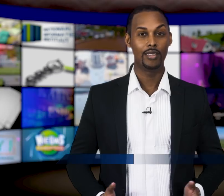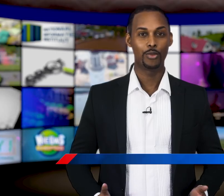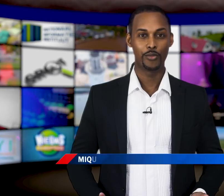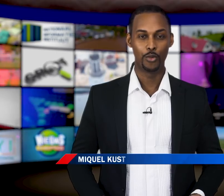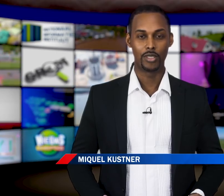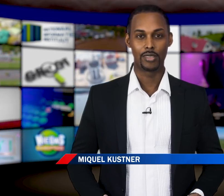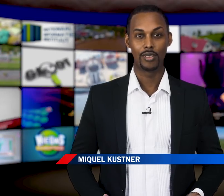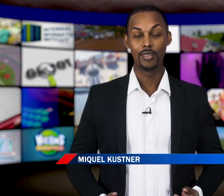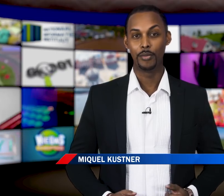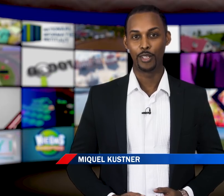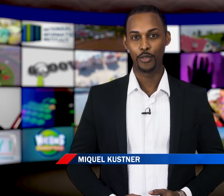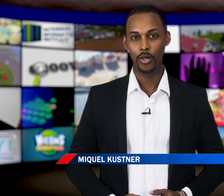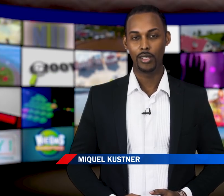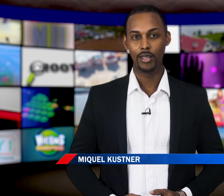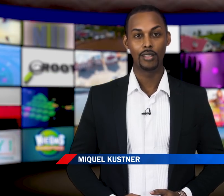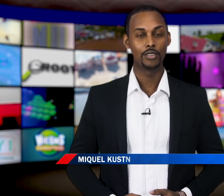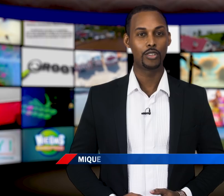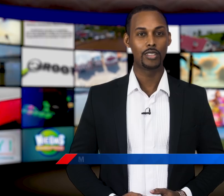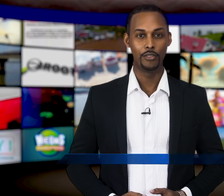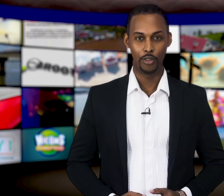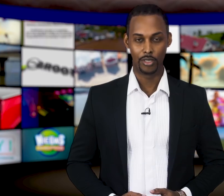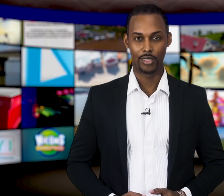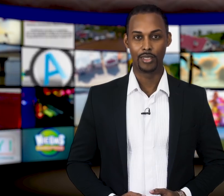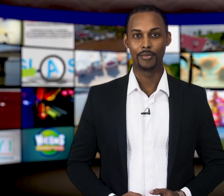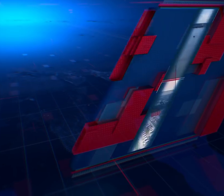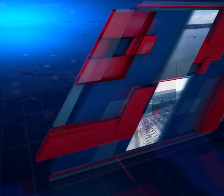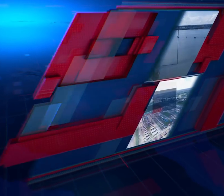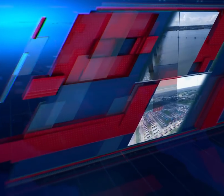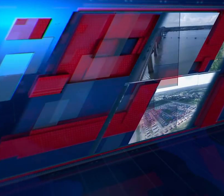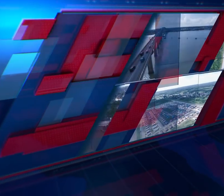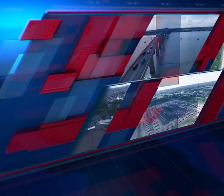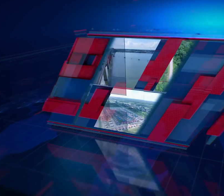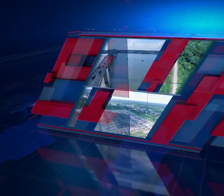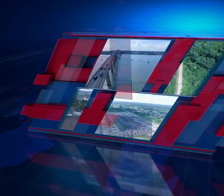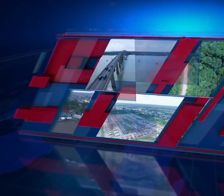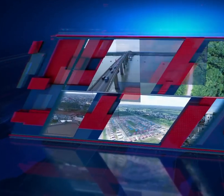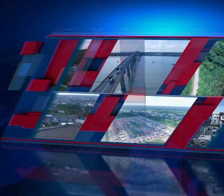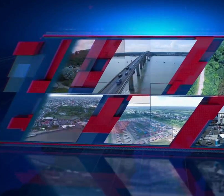En dat was Focus. Bedankt voor uw aandacht. Tot de volgende keer. MUZIEK.